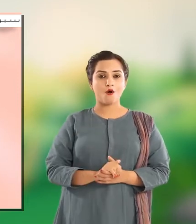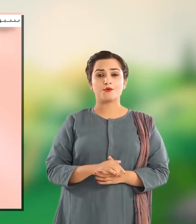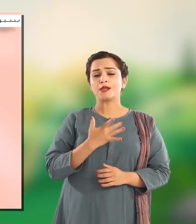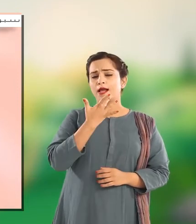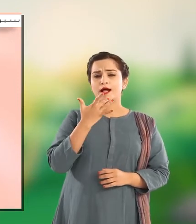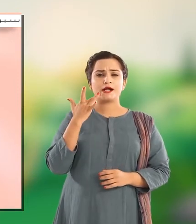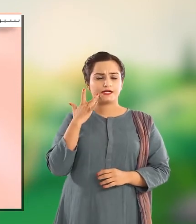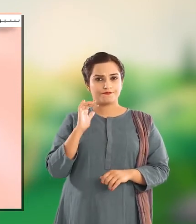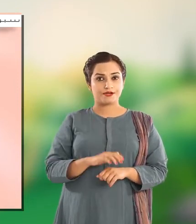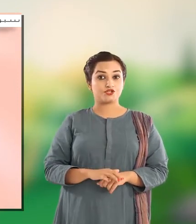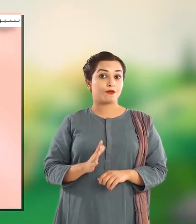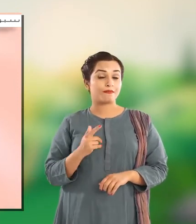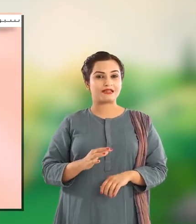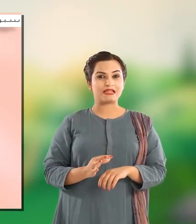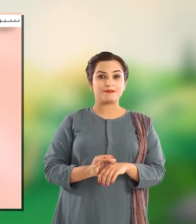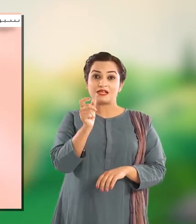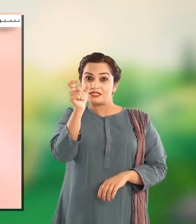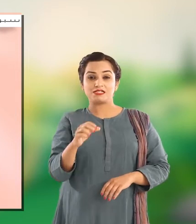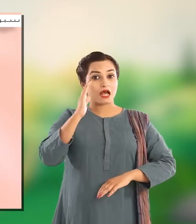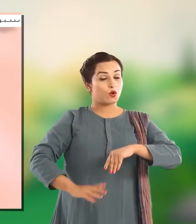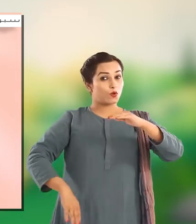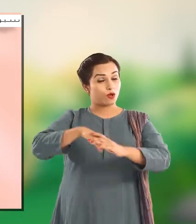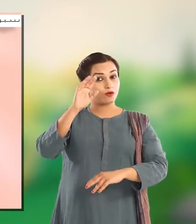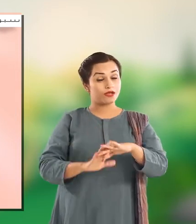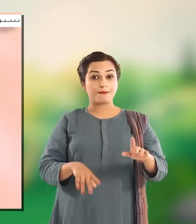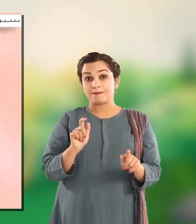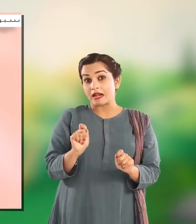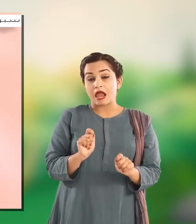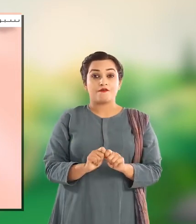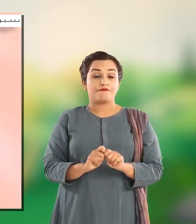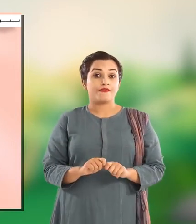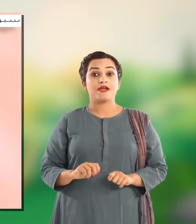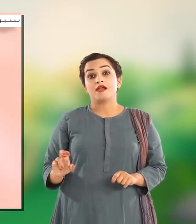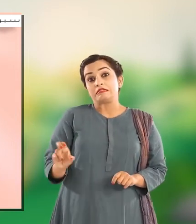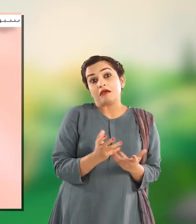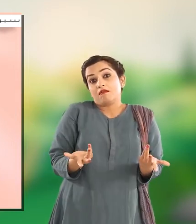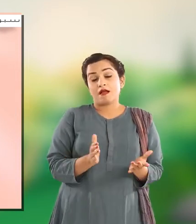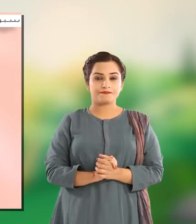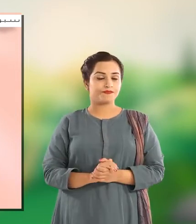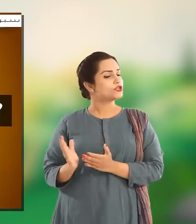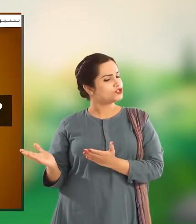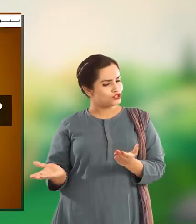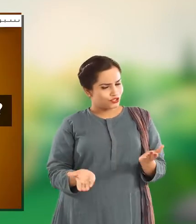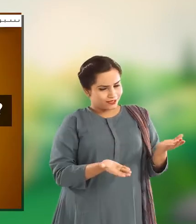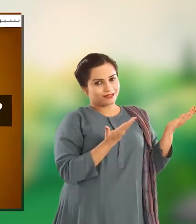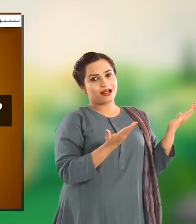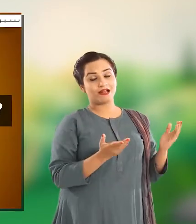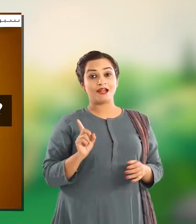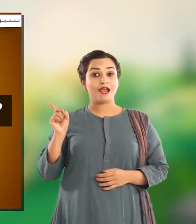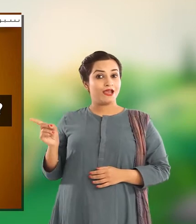Artificial اور man-made sources of light یا انسان کے بنائے ہوئے ذریعے چلیں تو اب ان